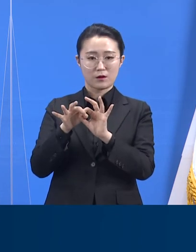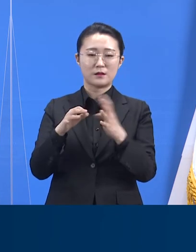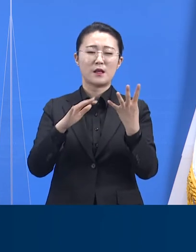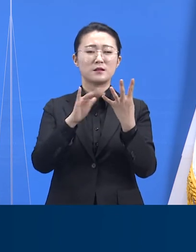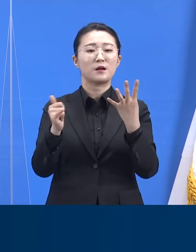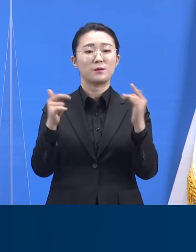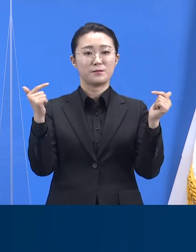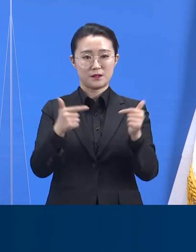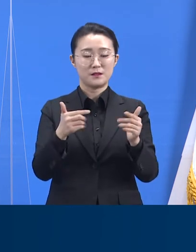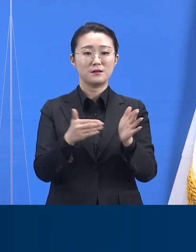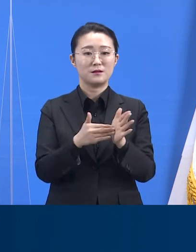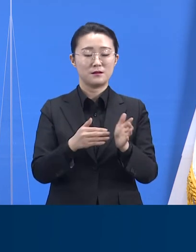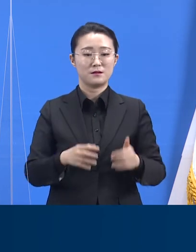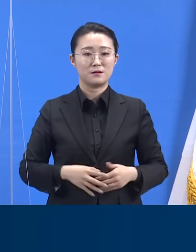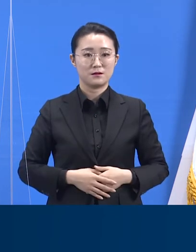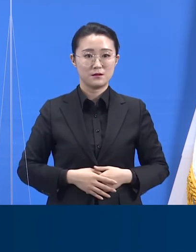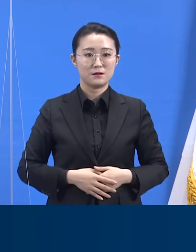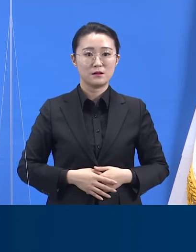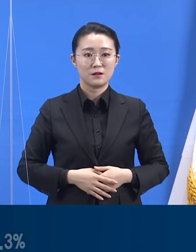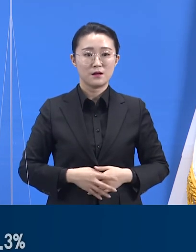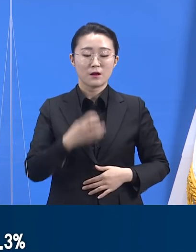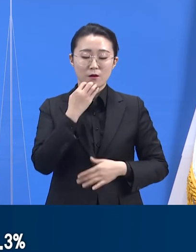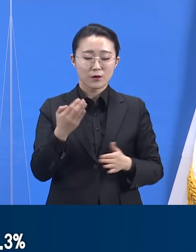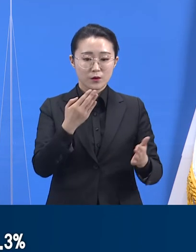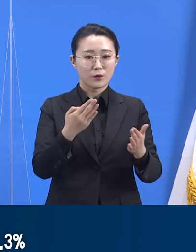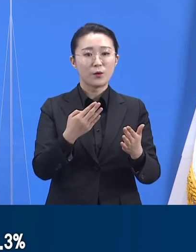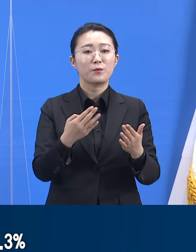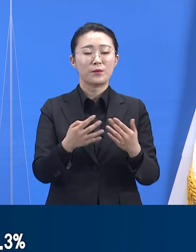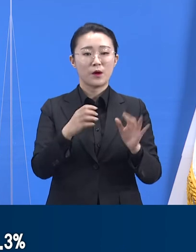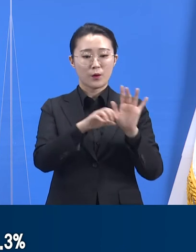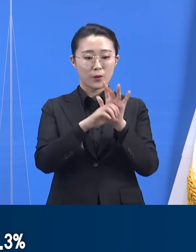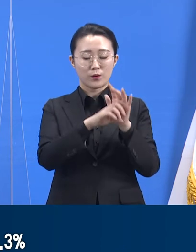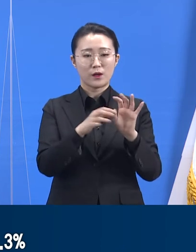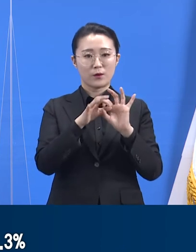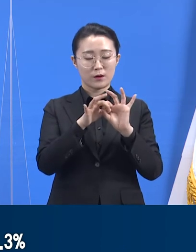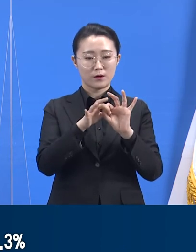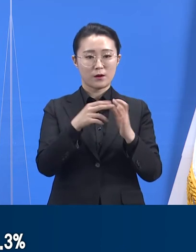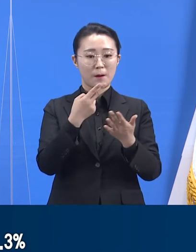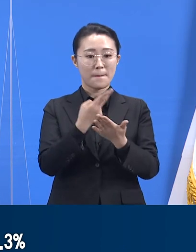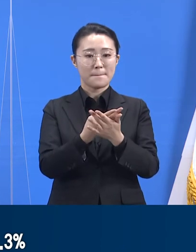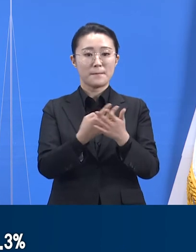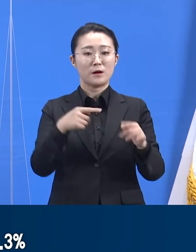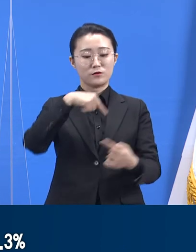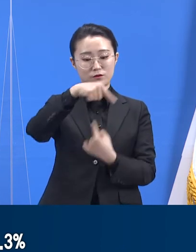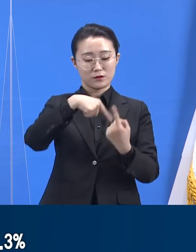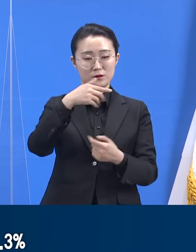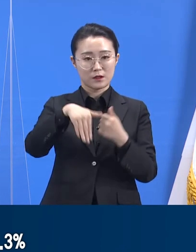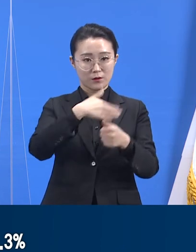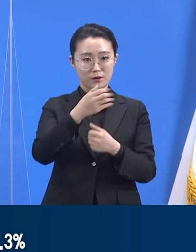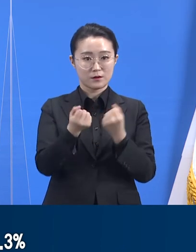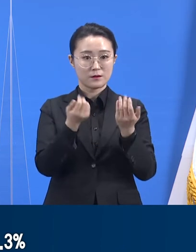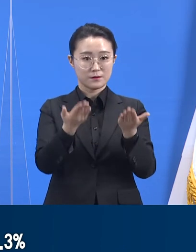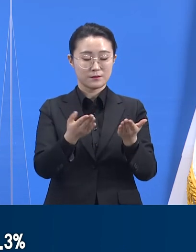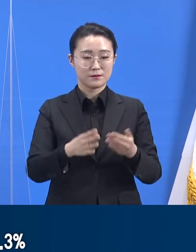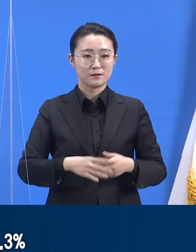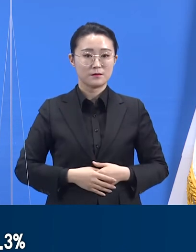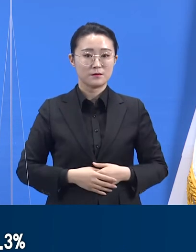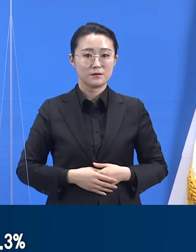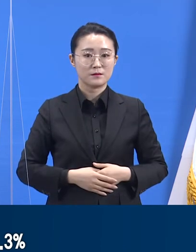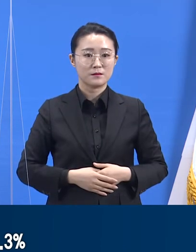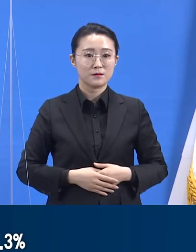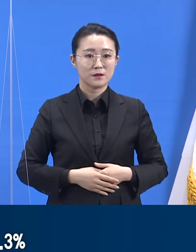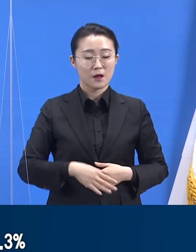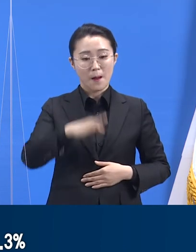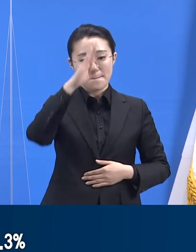경기도 코로나19 병상 운용 현황에 대해 말씀드립니다. 4월 11일 20시 기준 일반과 중증환자